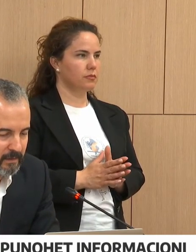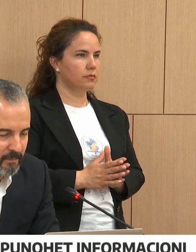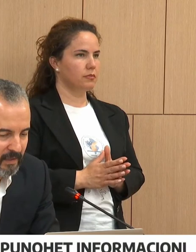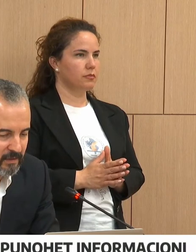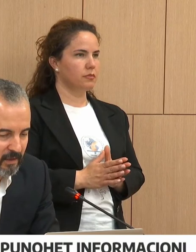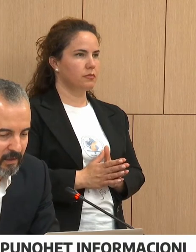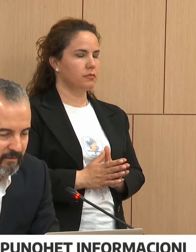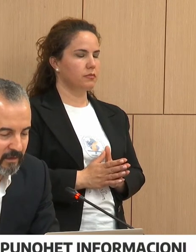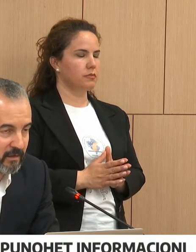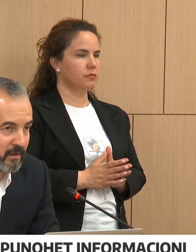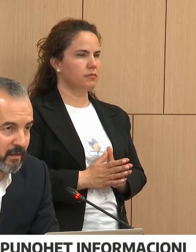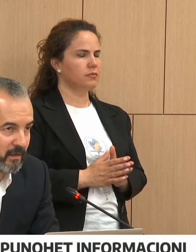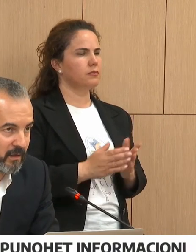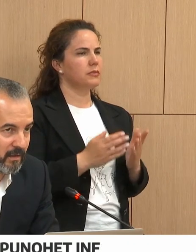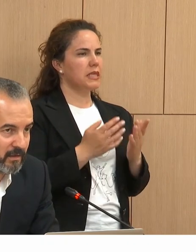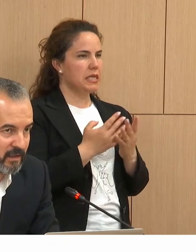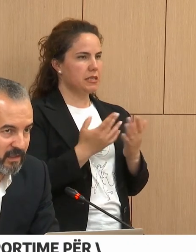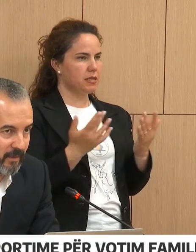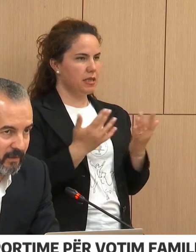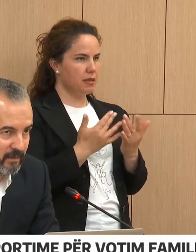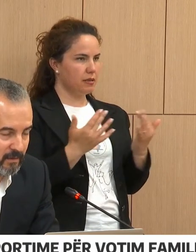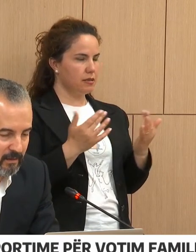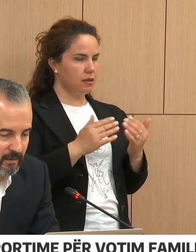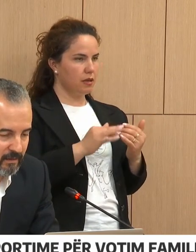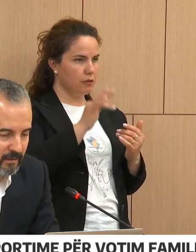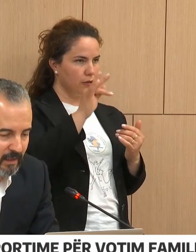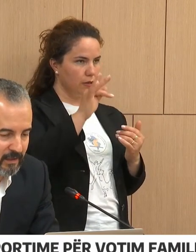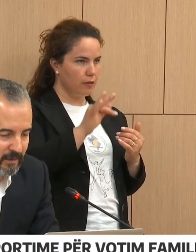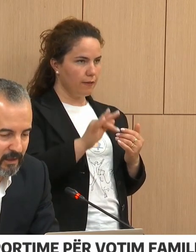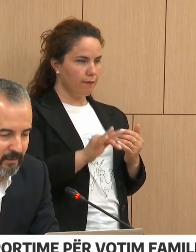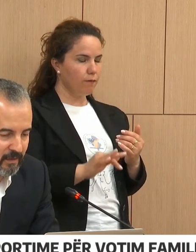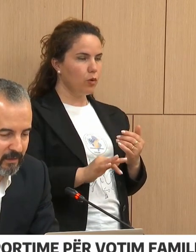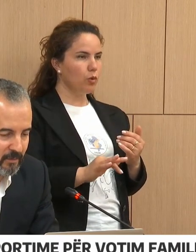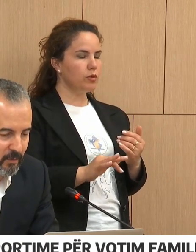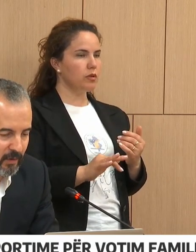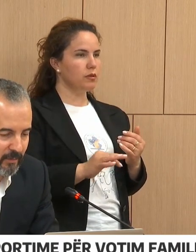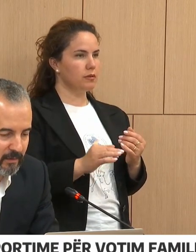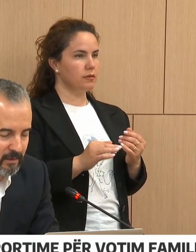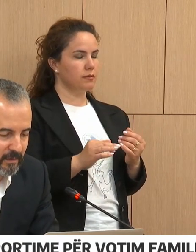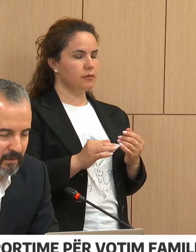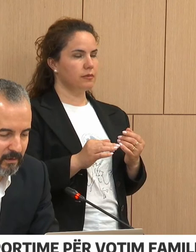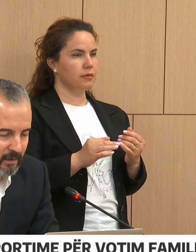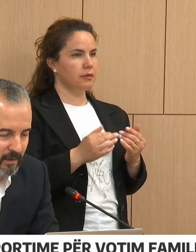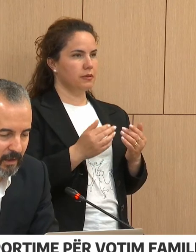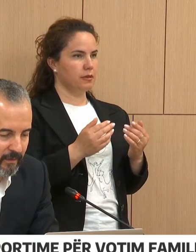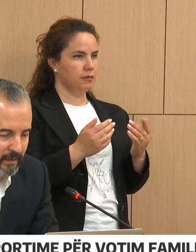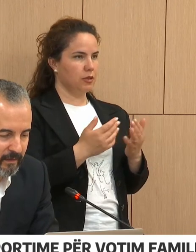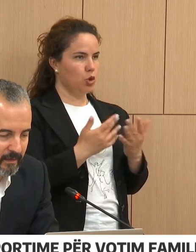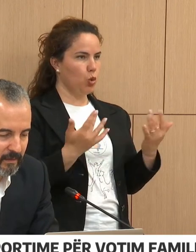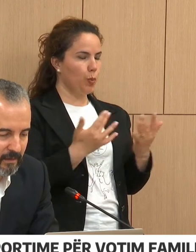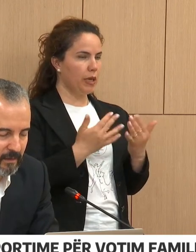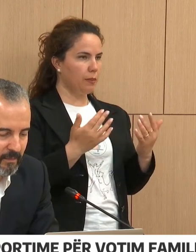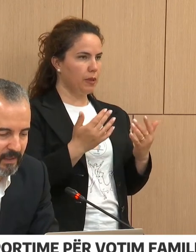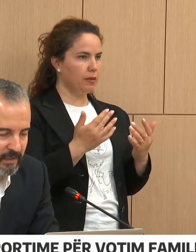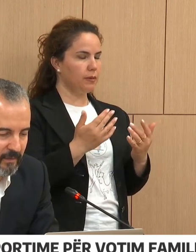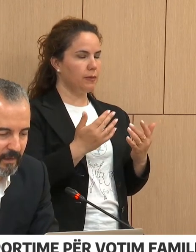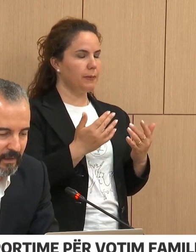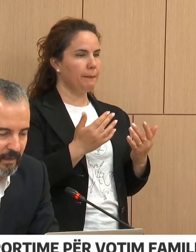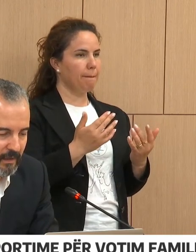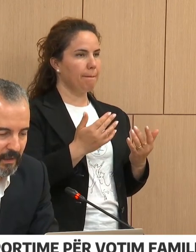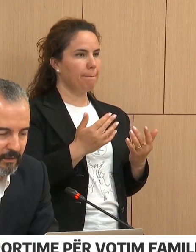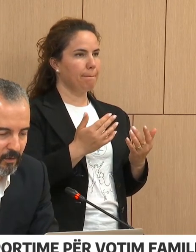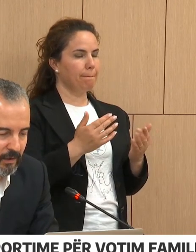Si pas të dënave të sistemit të transmitimit dhe të propunimit të të dënave të